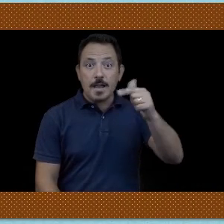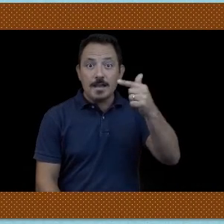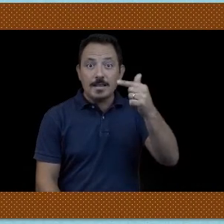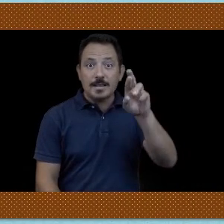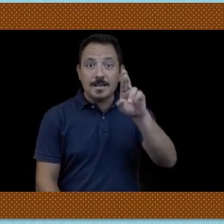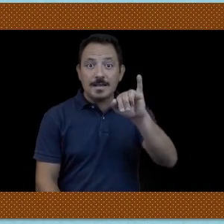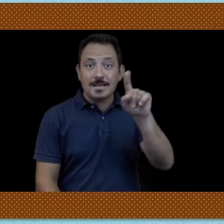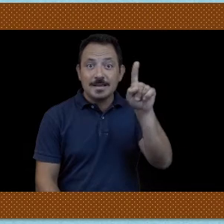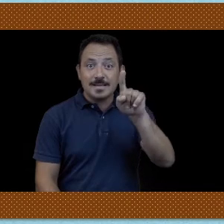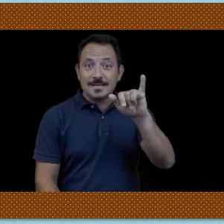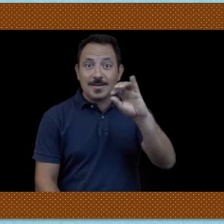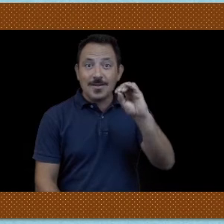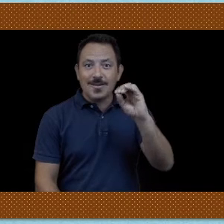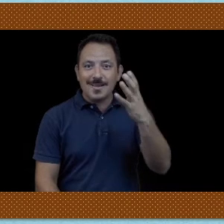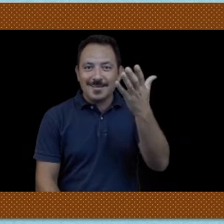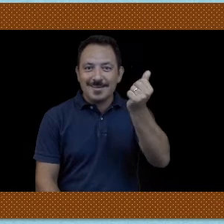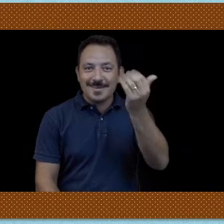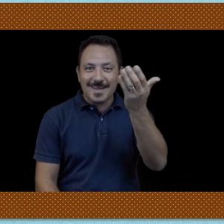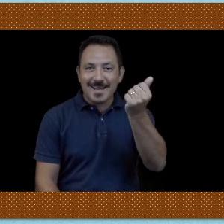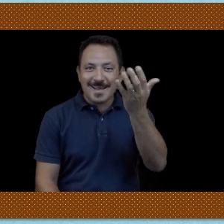Ciao, Patrizio!